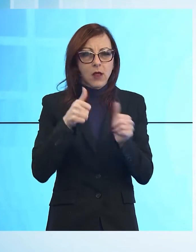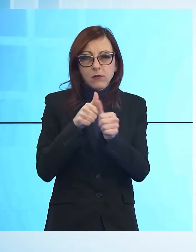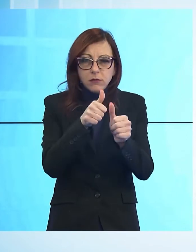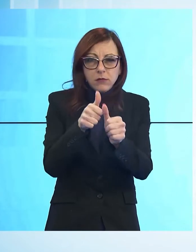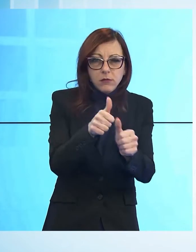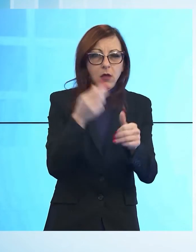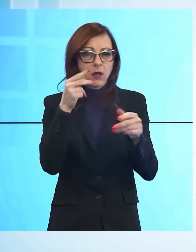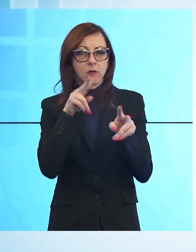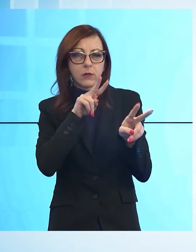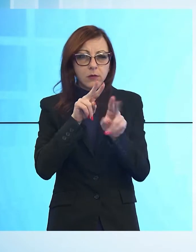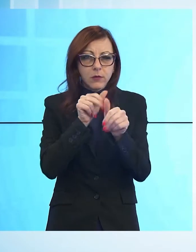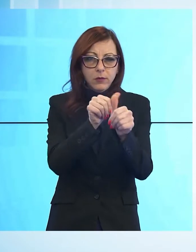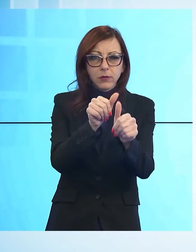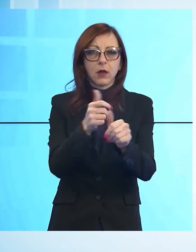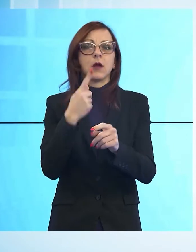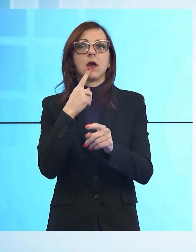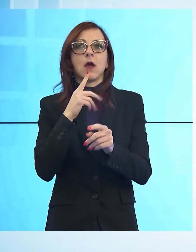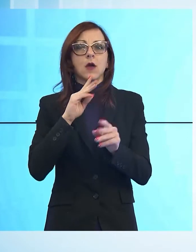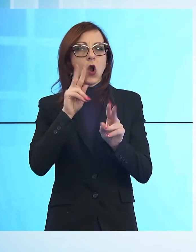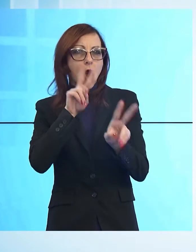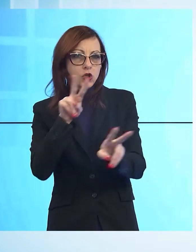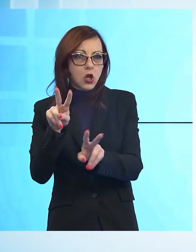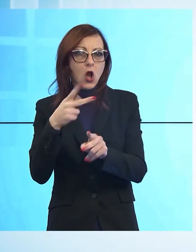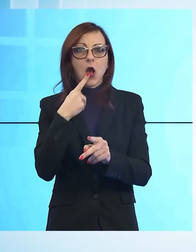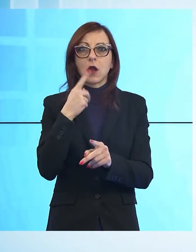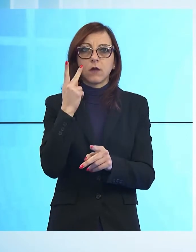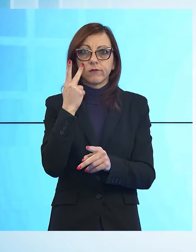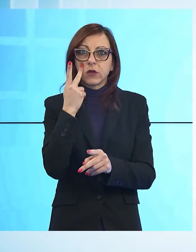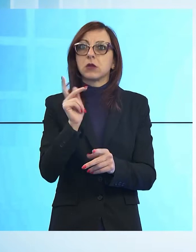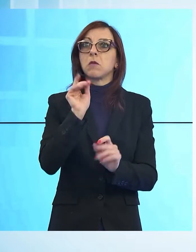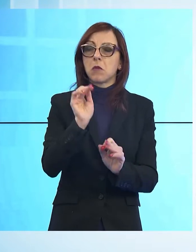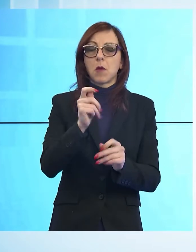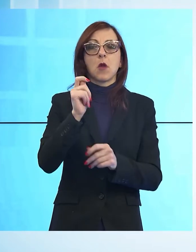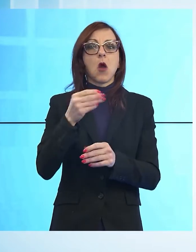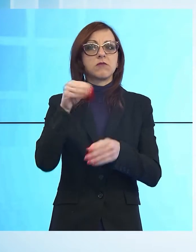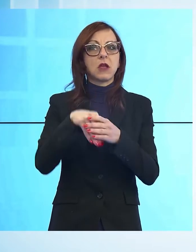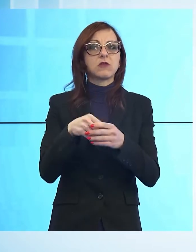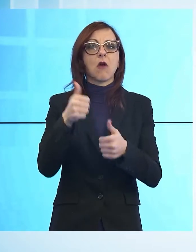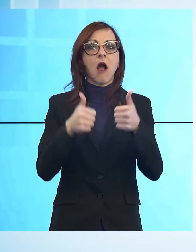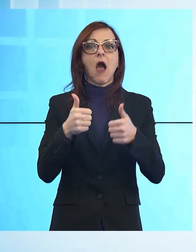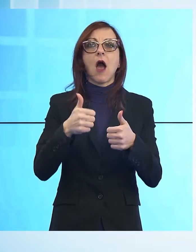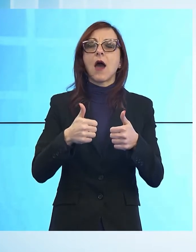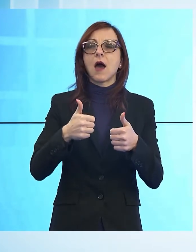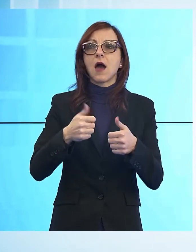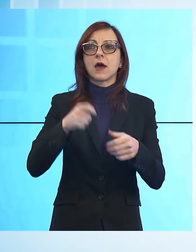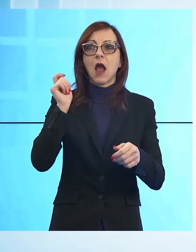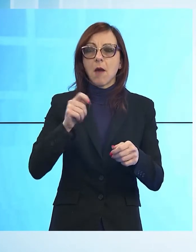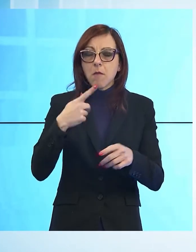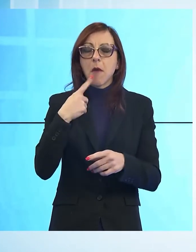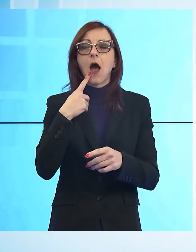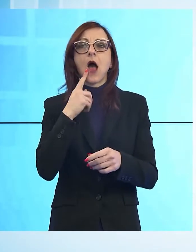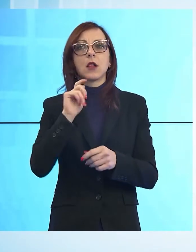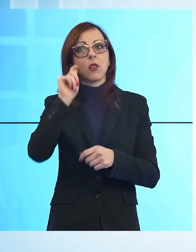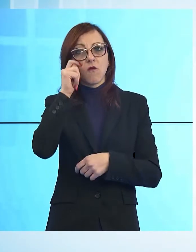e appostamenti, il sodalizio dedito all'illecita aggiudicazione di appalti, alle frodi nelle pubbliche forniture e al